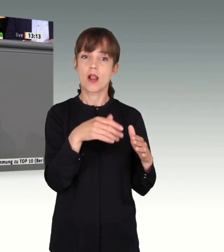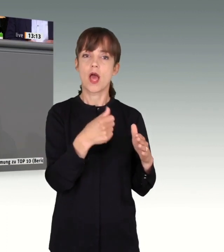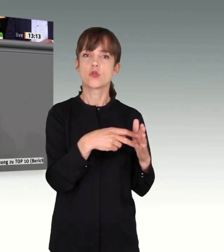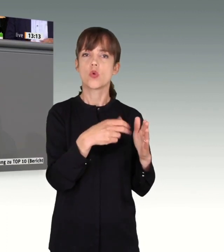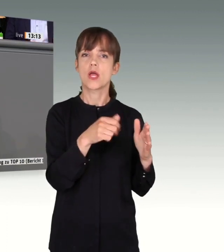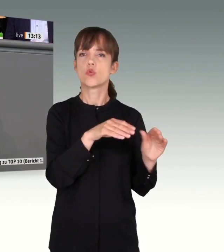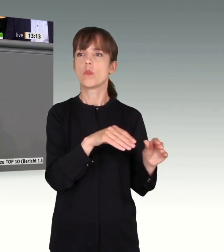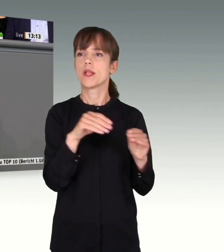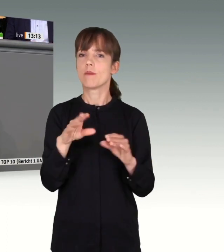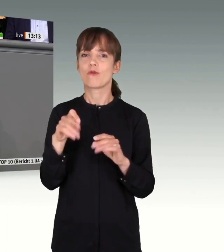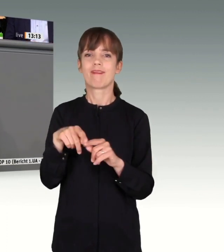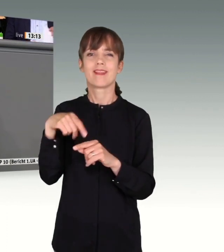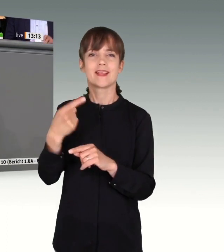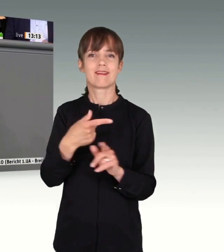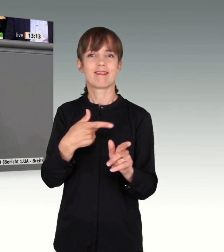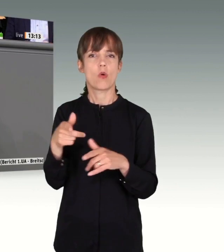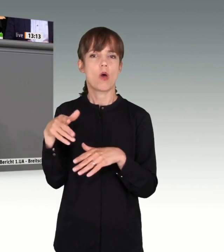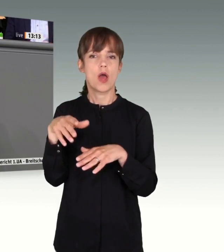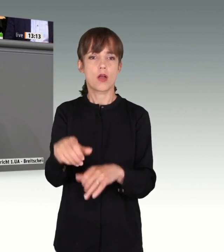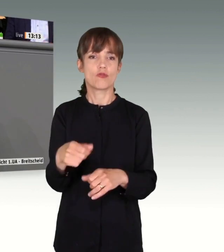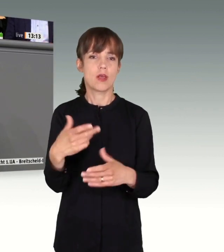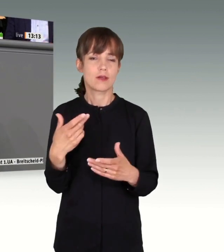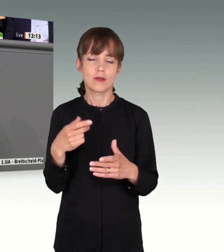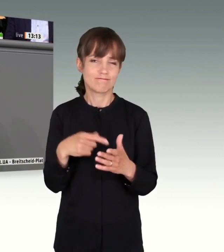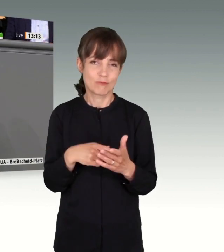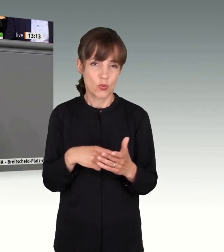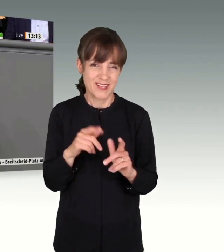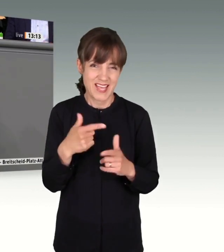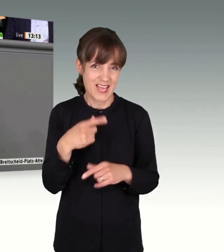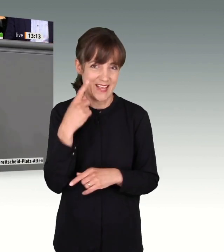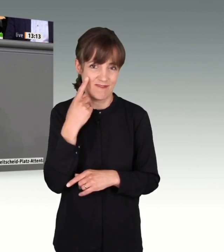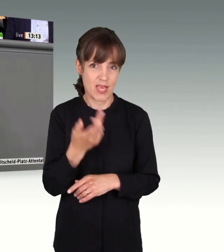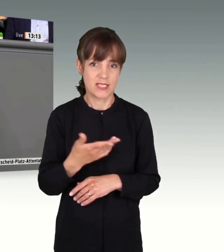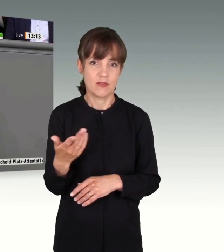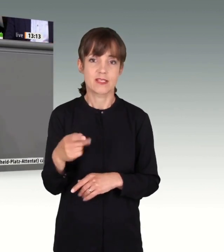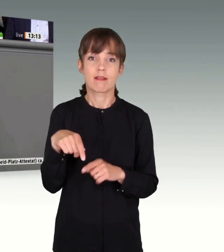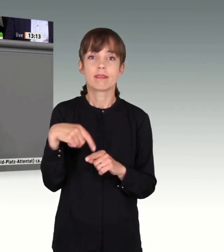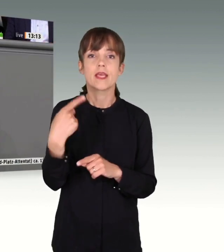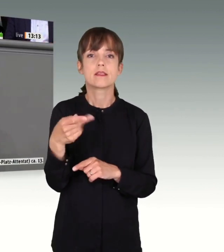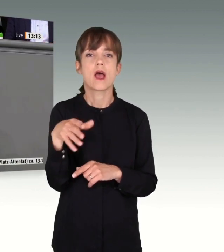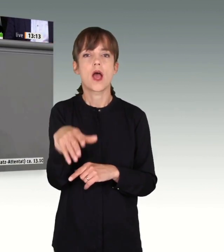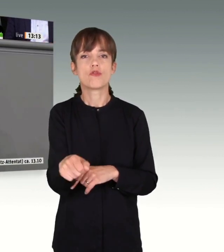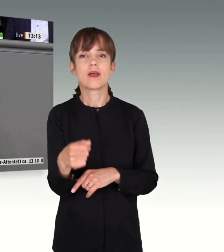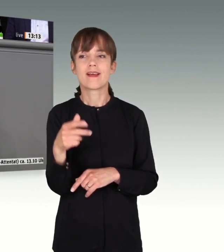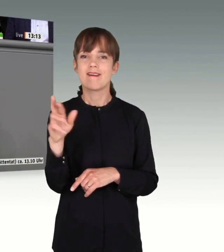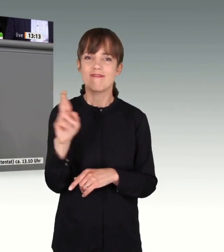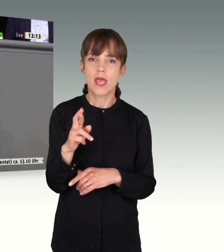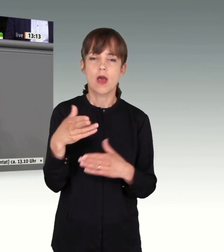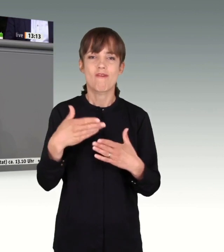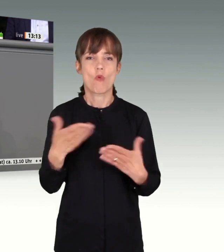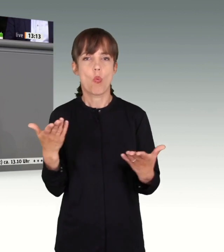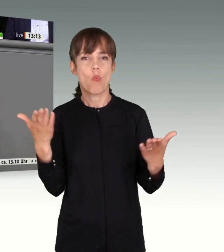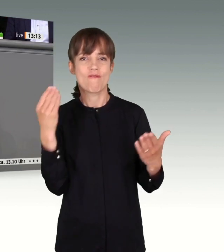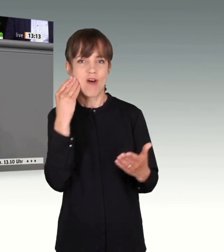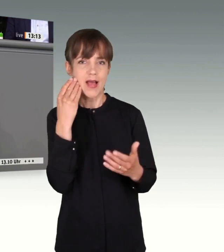perfiden Terroranschlag nehmen. Denn keiner von uns weiß, von wem, wo, wann und mit welchen Mitteln dieser